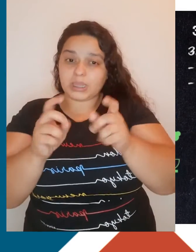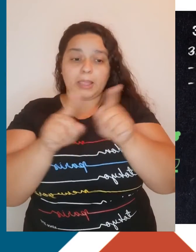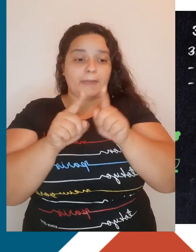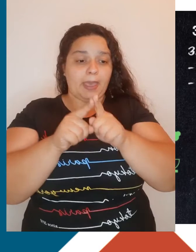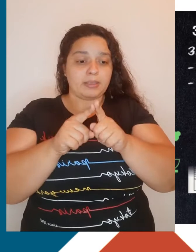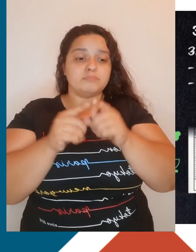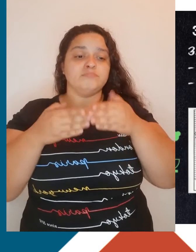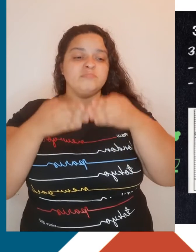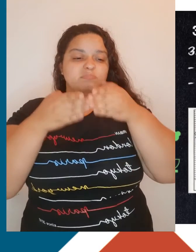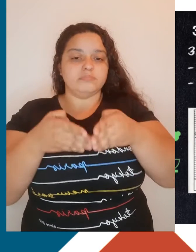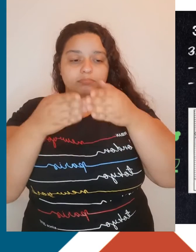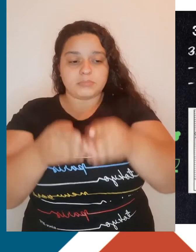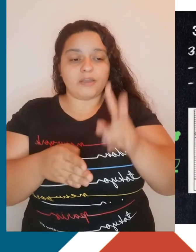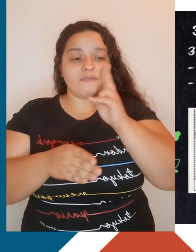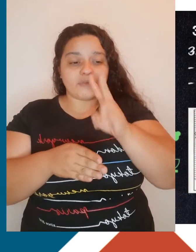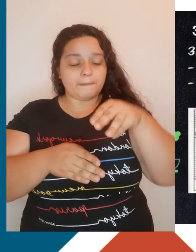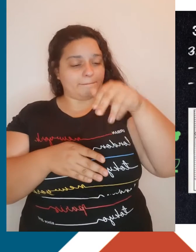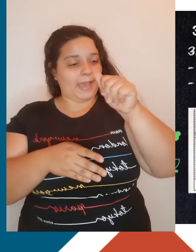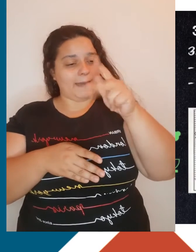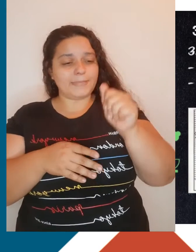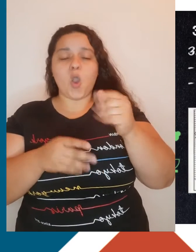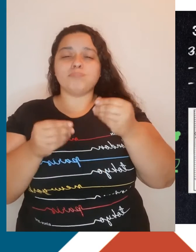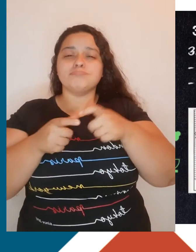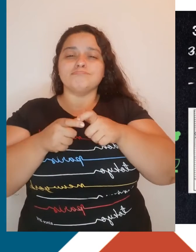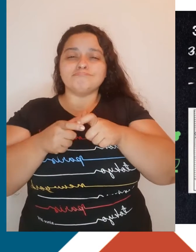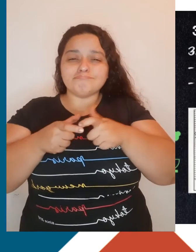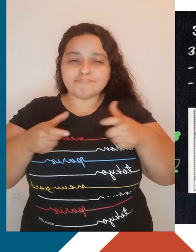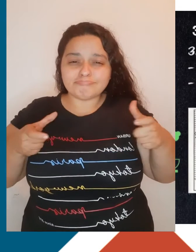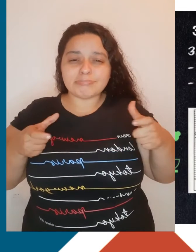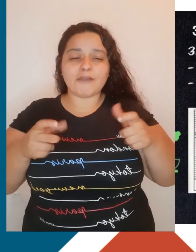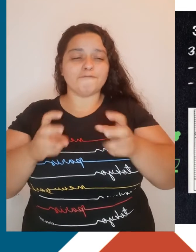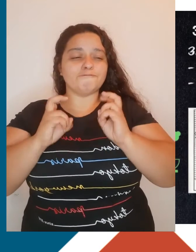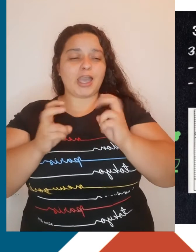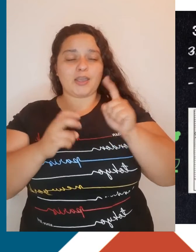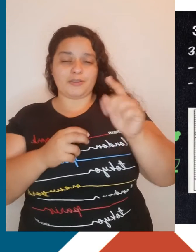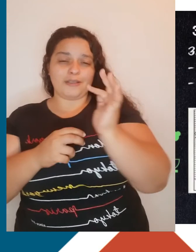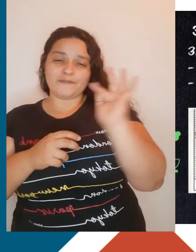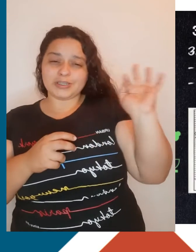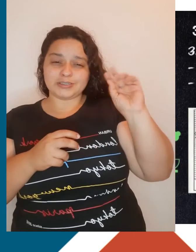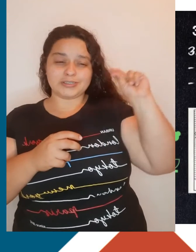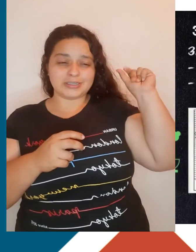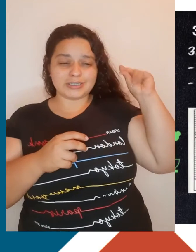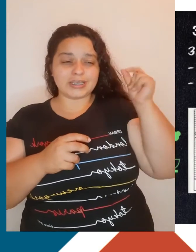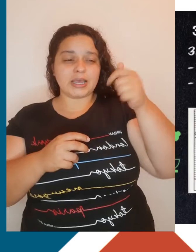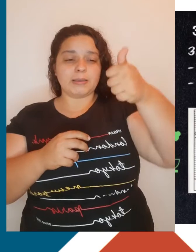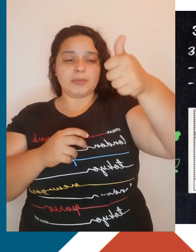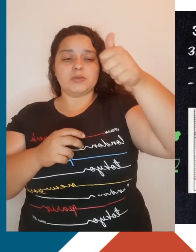mapas o impressionante crescimento das ferrovias na França entre os anos de 1850